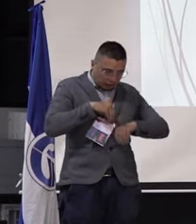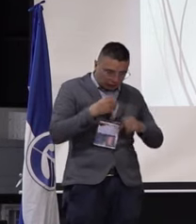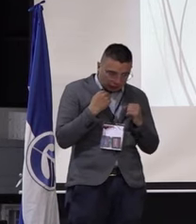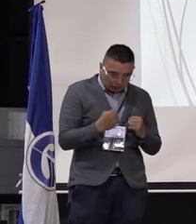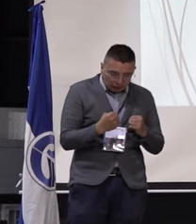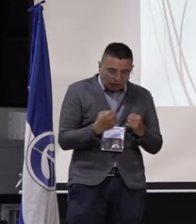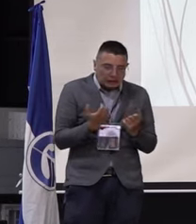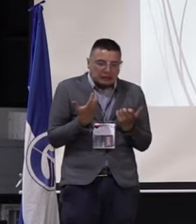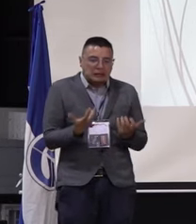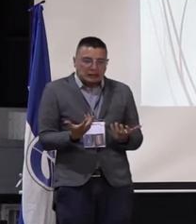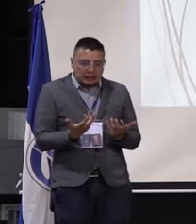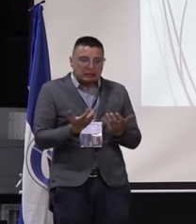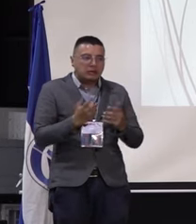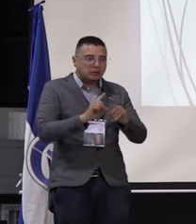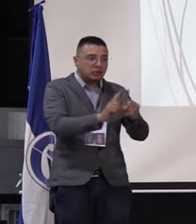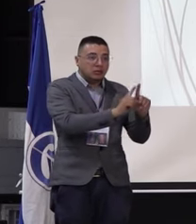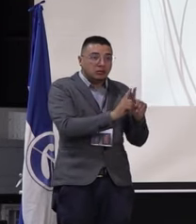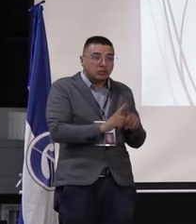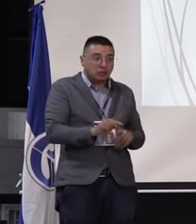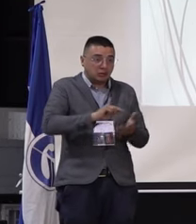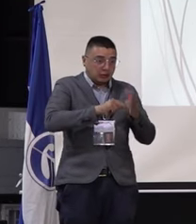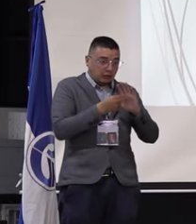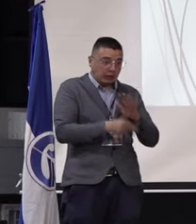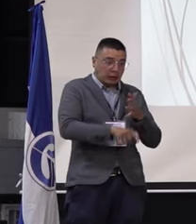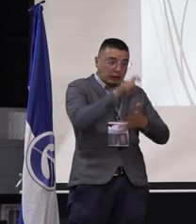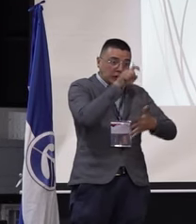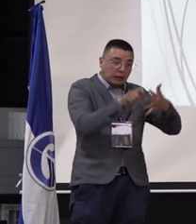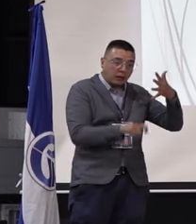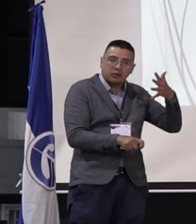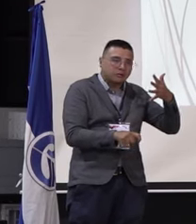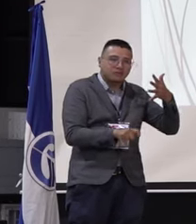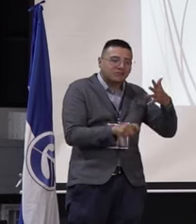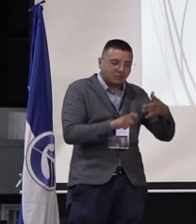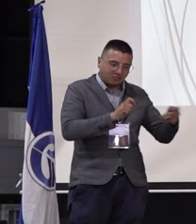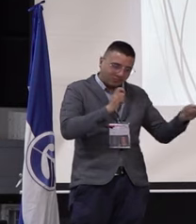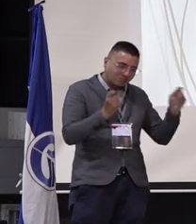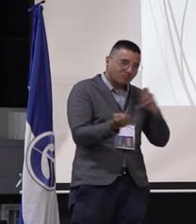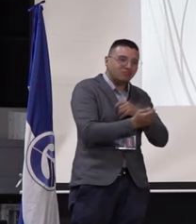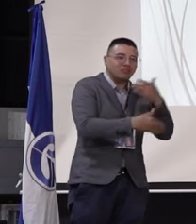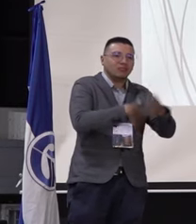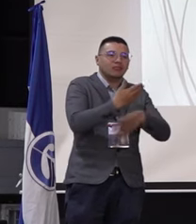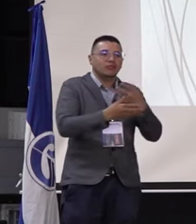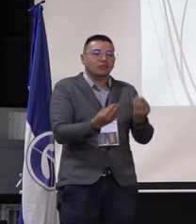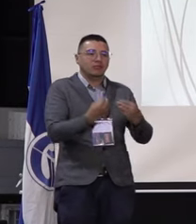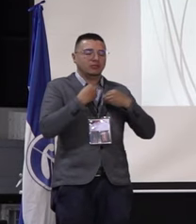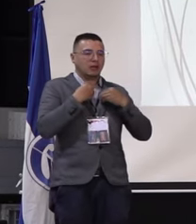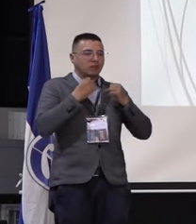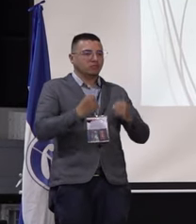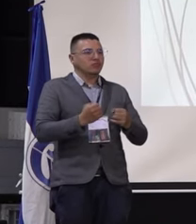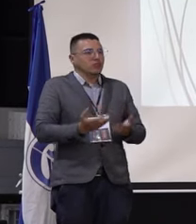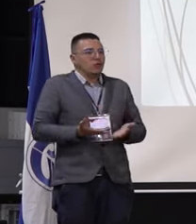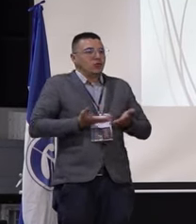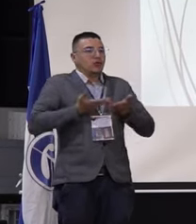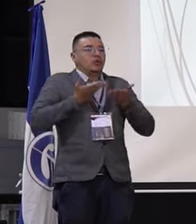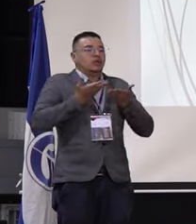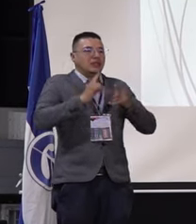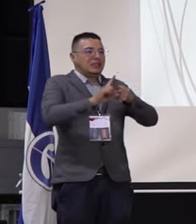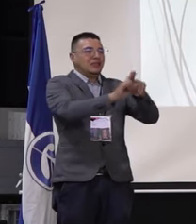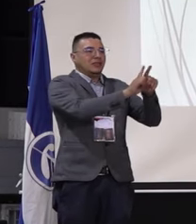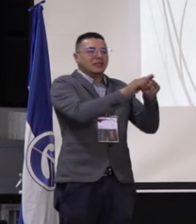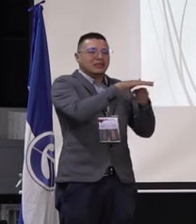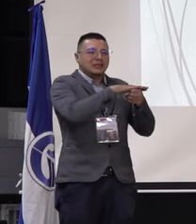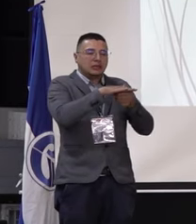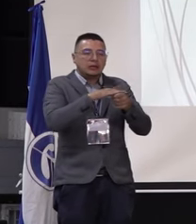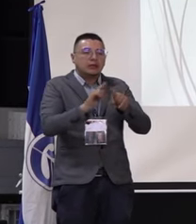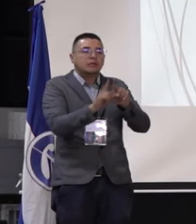que son no solamente un deber, sino que también se convierten en un plus llegar a tener cualificación en ciertos aspectos. Por